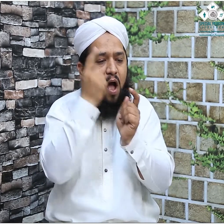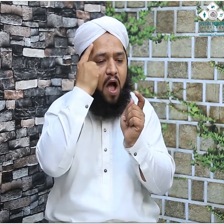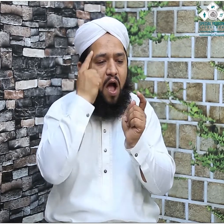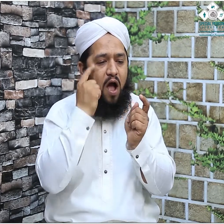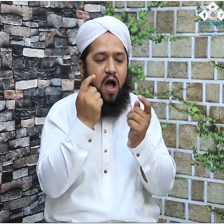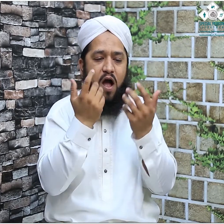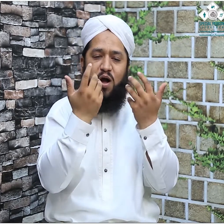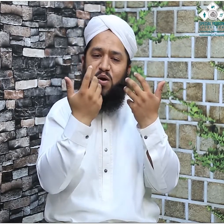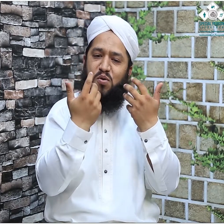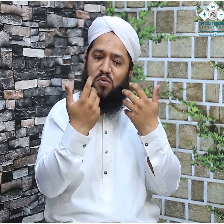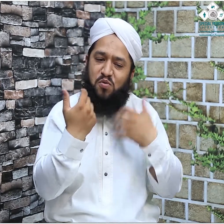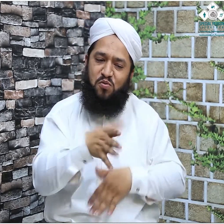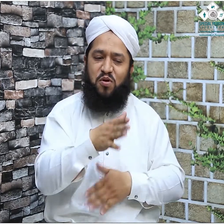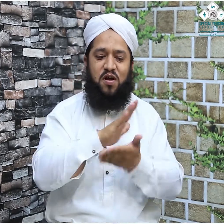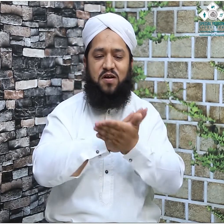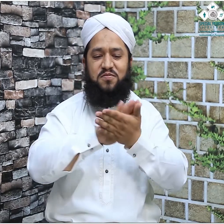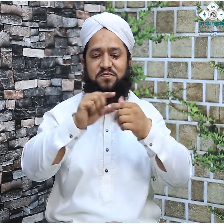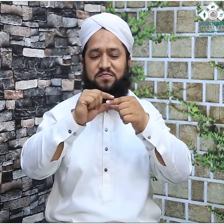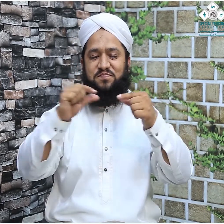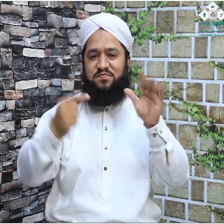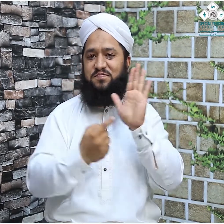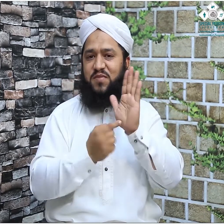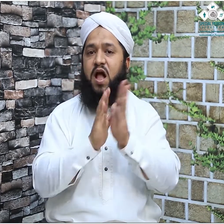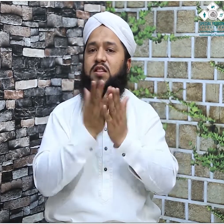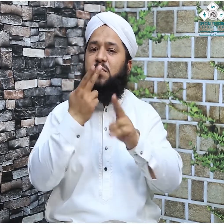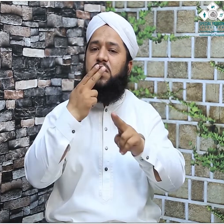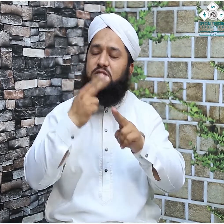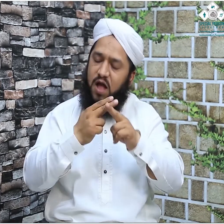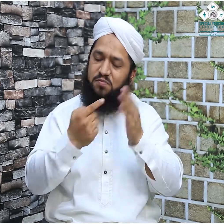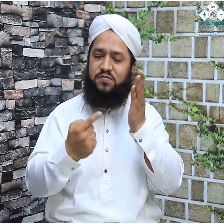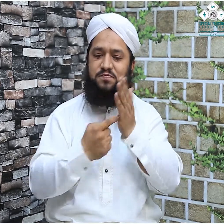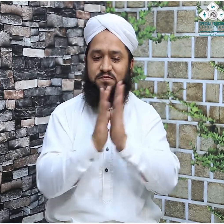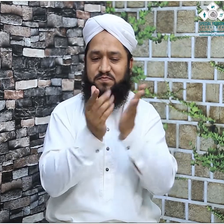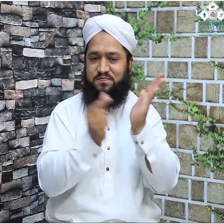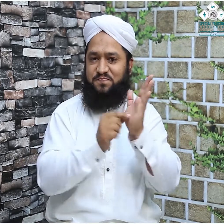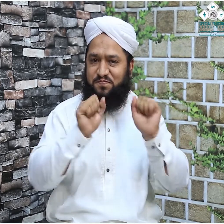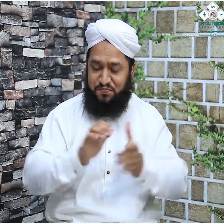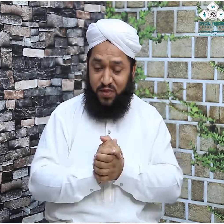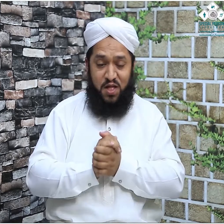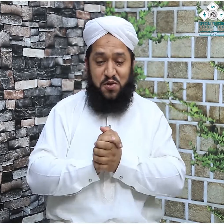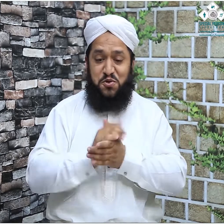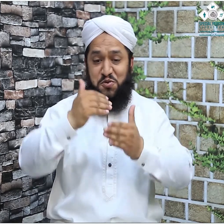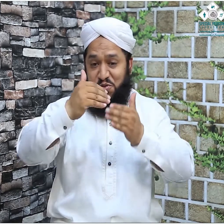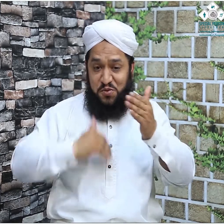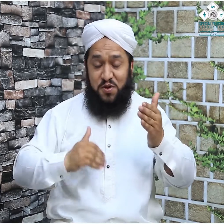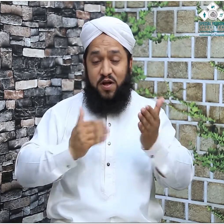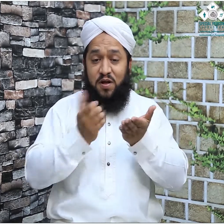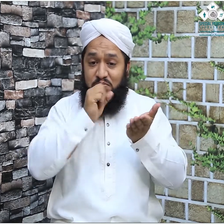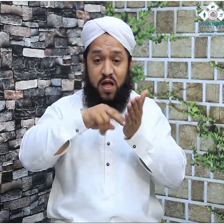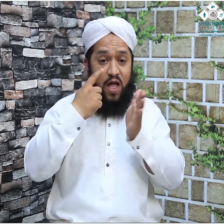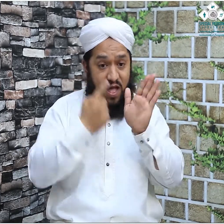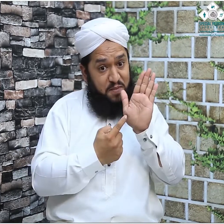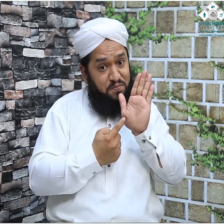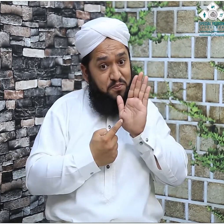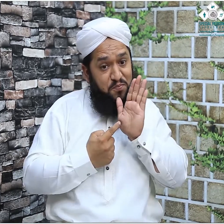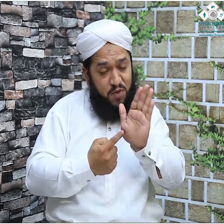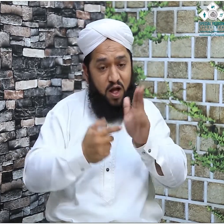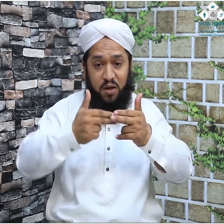نشانی کی طرف اس واقعی کی طرف جس کا میں نے کچھ اشارہ تو سٹارٹ میں دیا تھا کہ یہ نشانی ہو چکی ہے یہ بات ہے ایٹھ